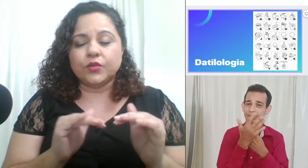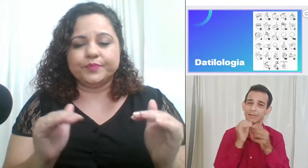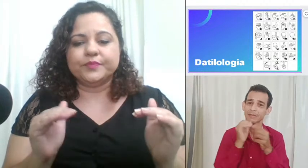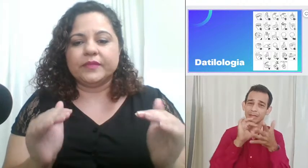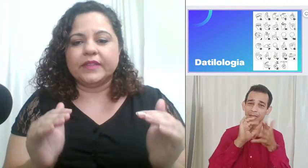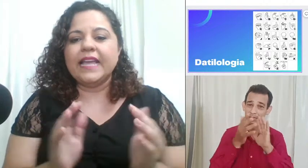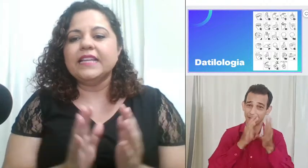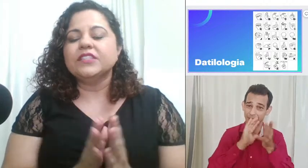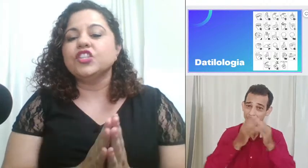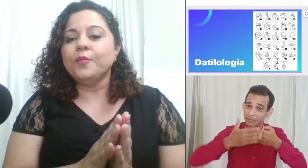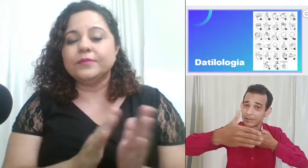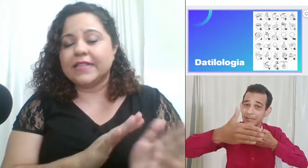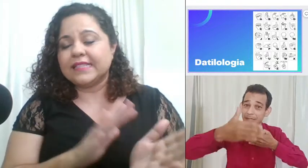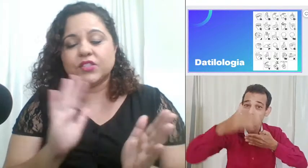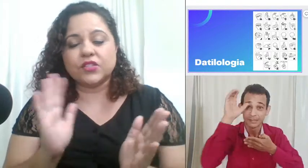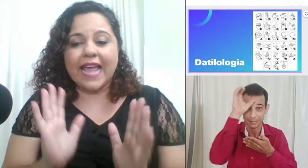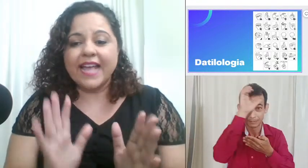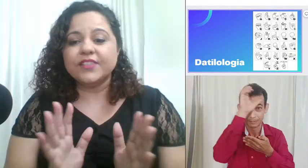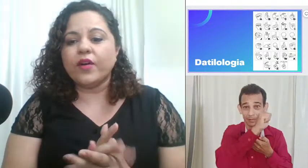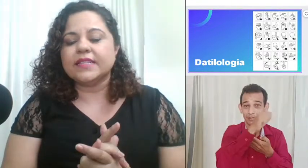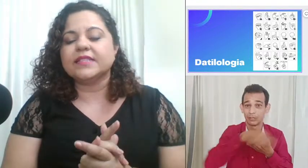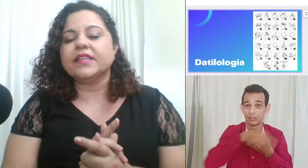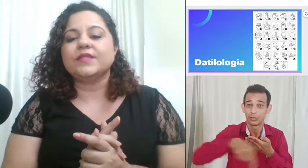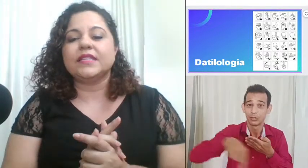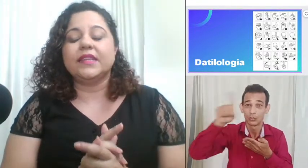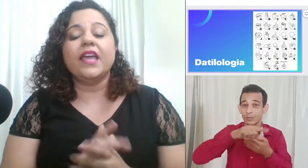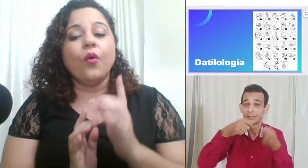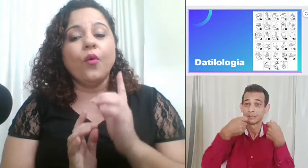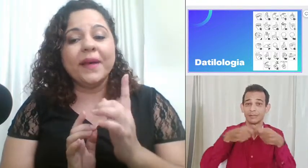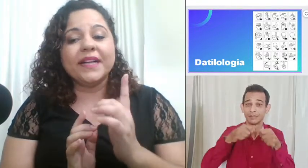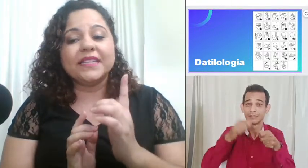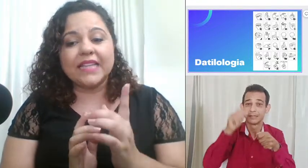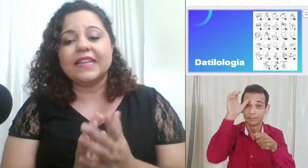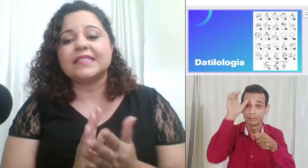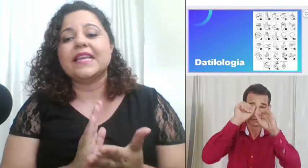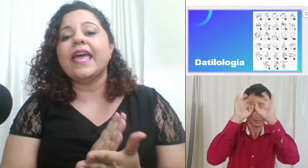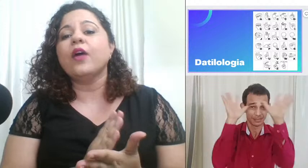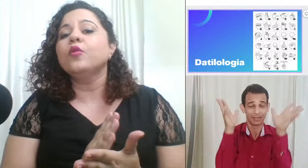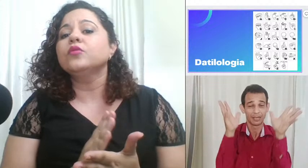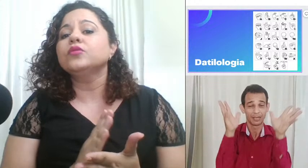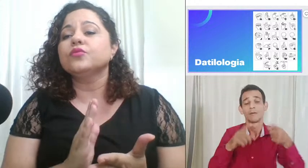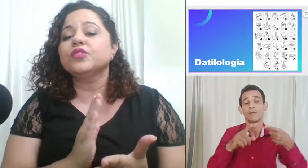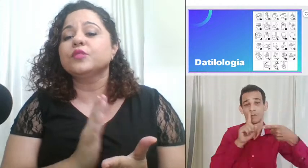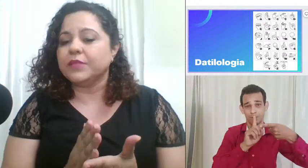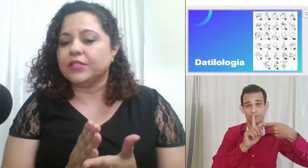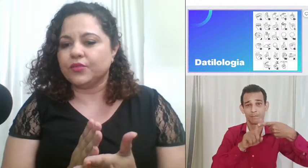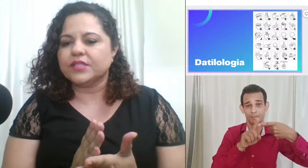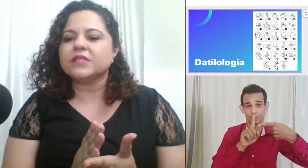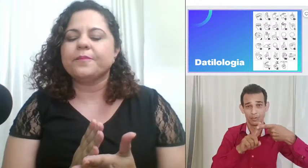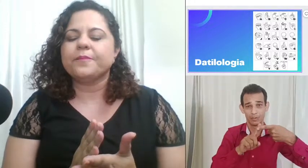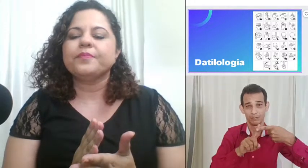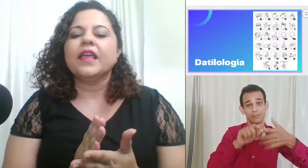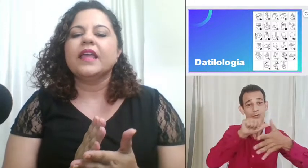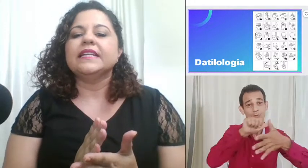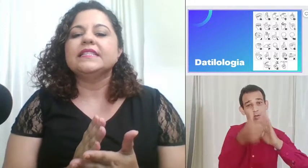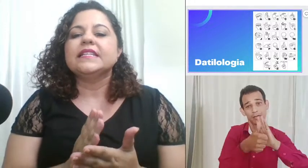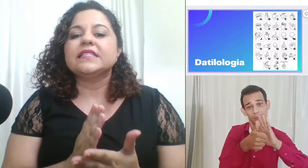dessas dez coisas que eu citei uma delas é os parâmetros são